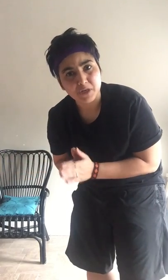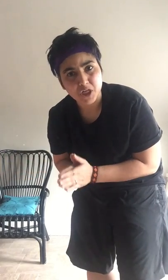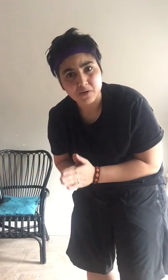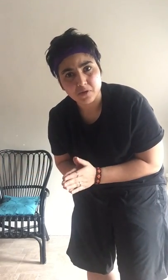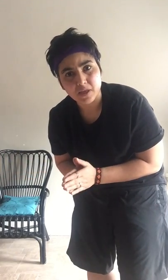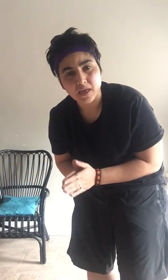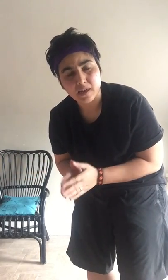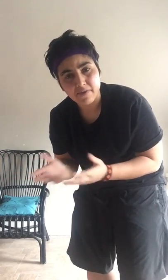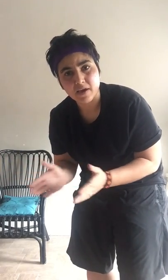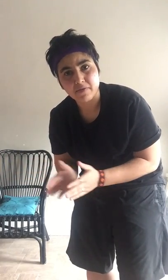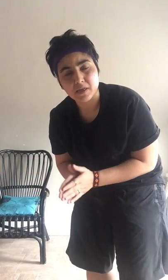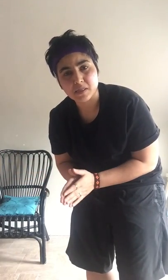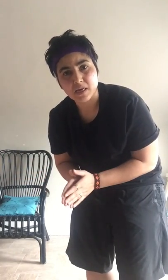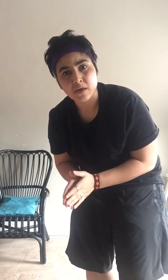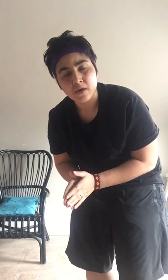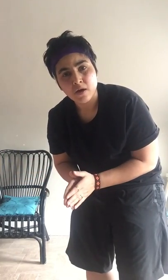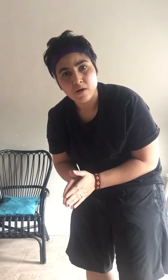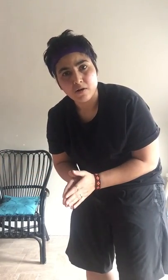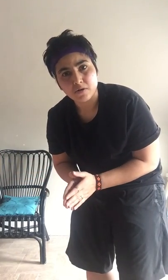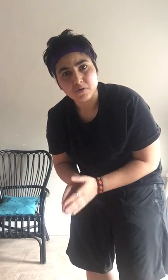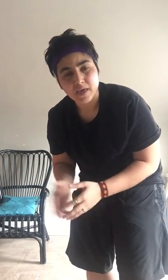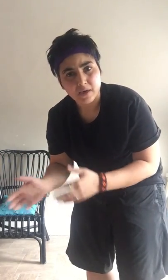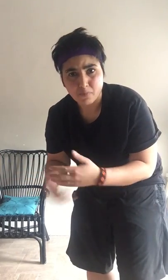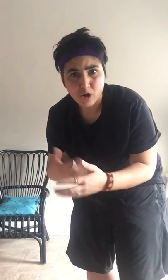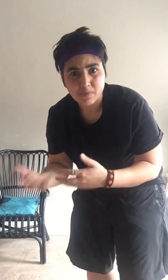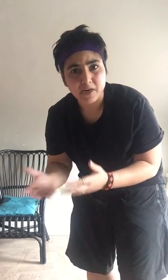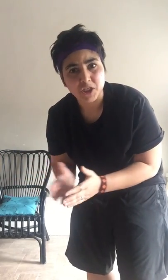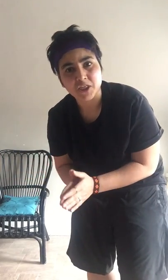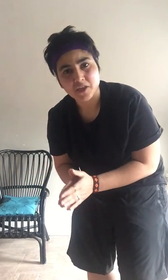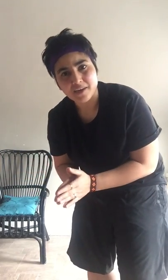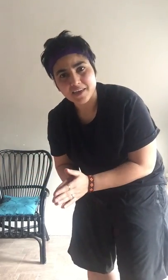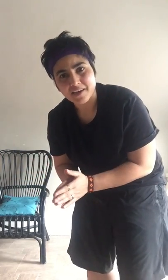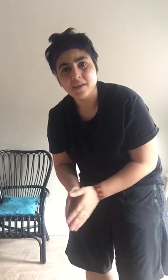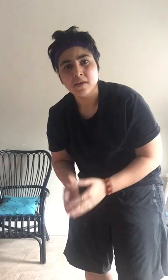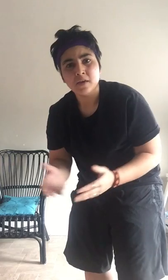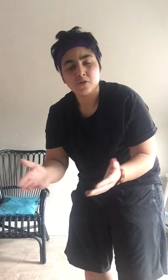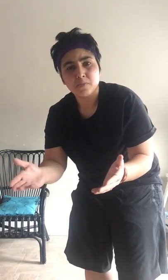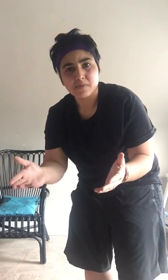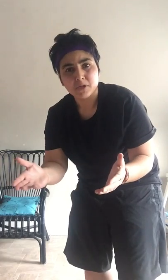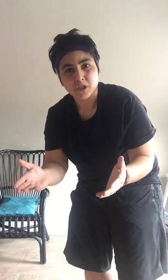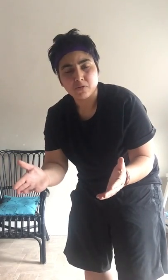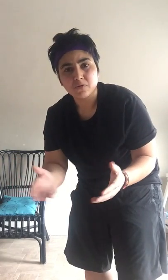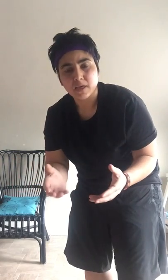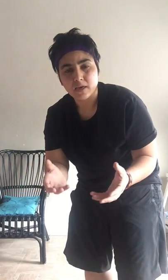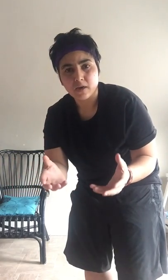परेशान होते हैं। क्योंकि बहुत ही बड़ा चेंज आ गया है तो मैं समझती हूँ कि